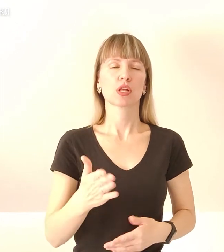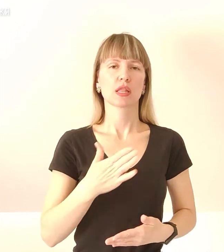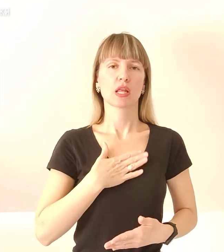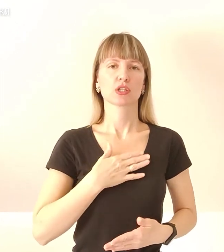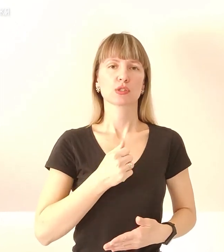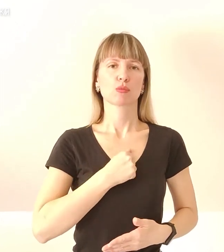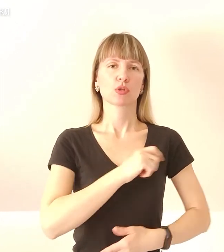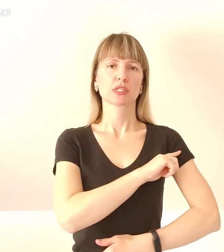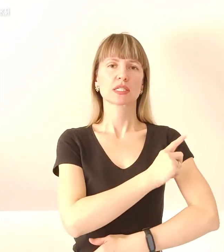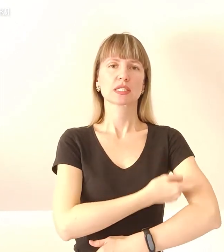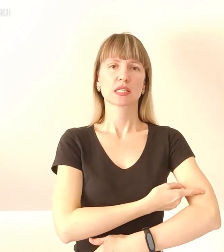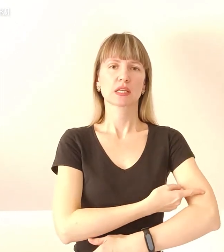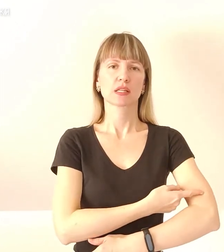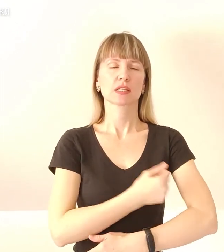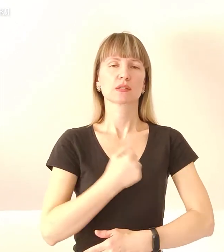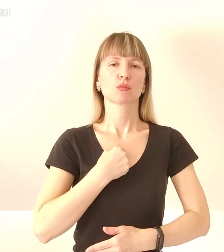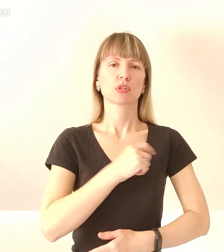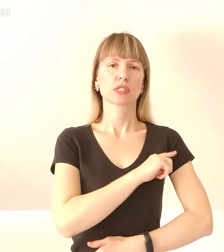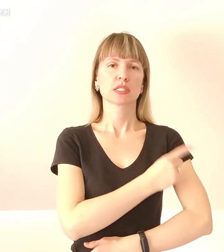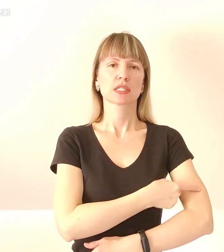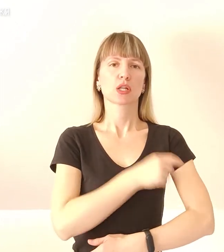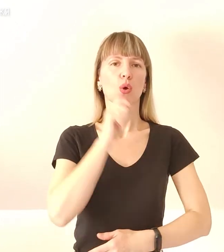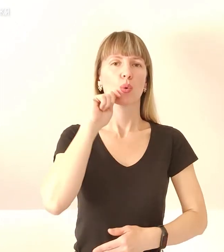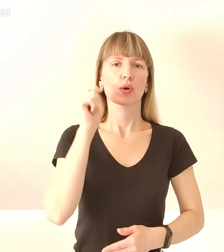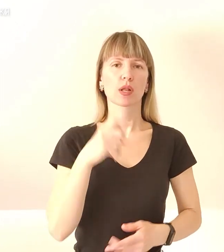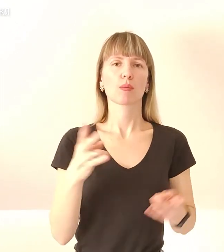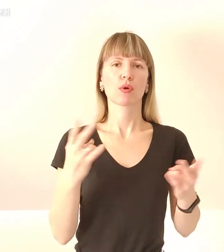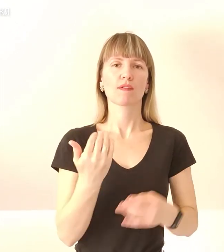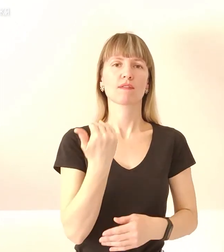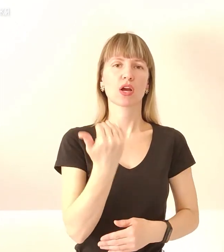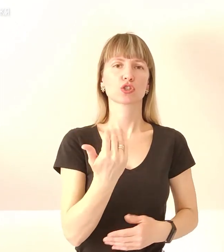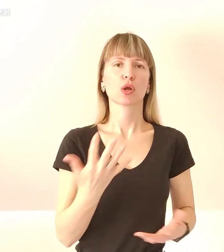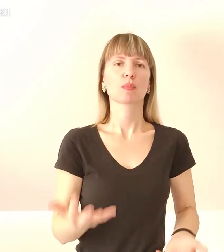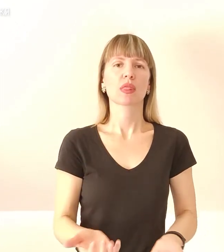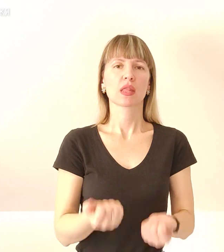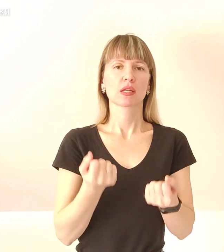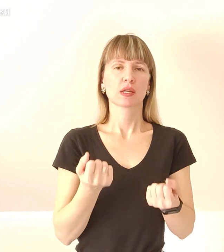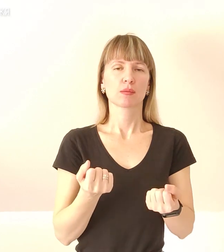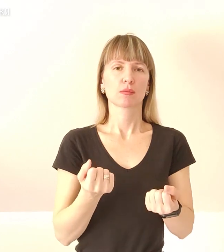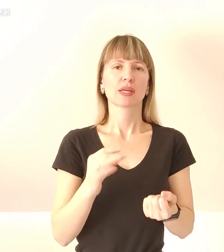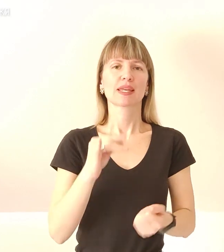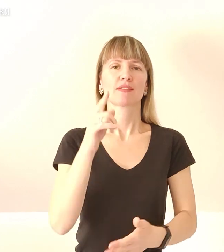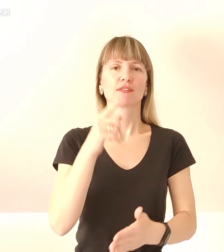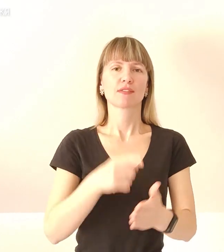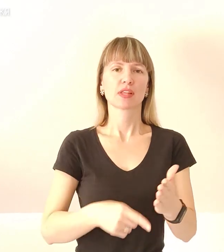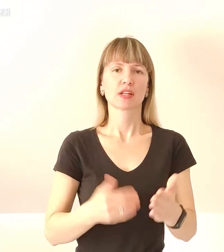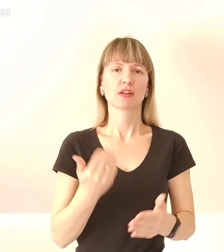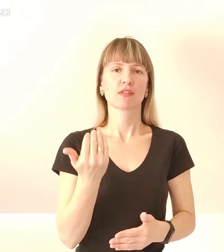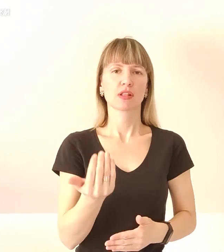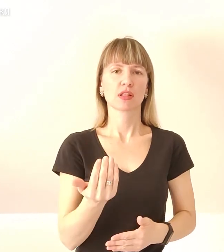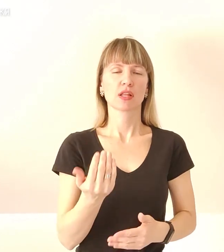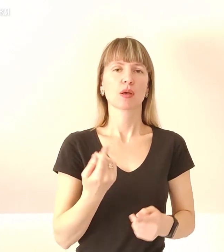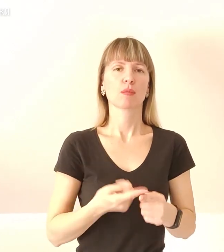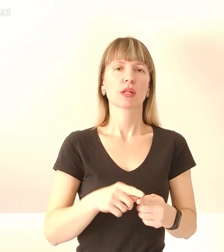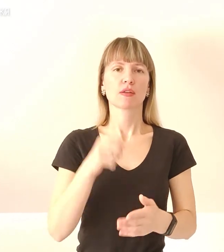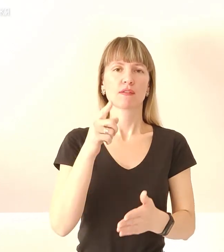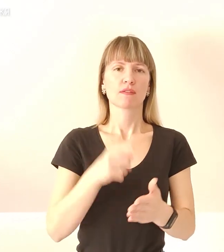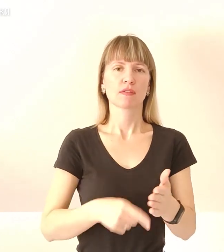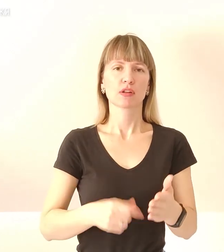Збройні Сили, Збройні Сили України потребують вашої підтримки і віри в них. Тож, віримо в Збройні Сили